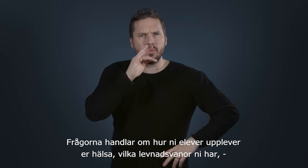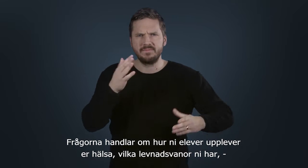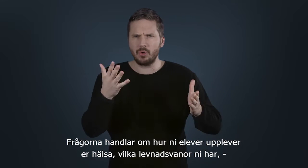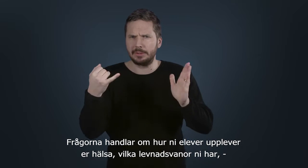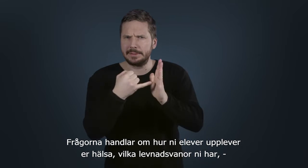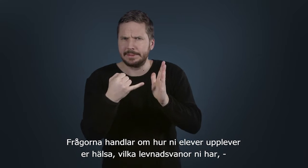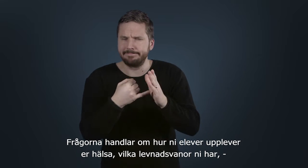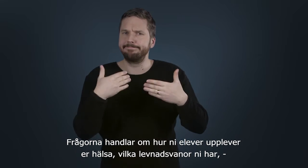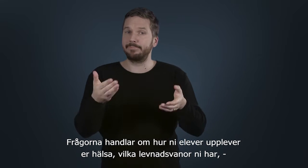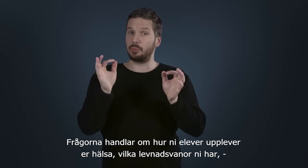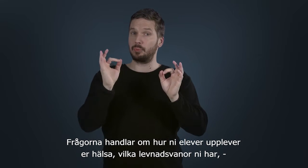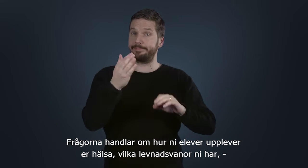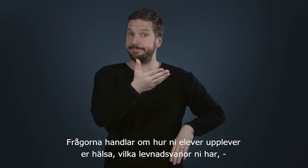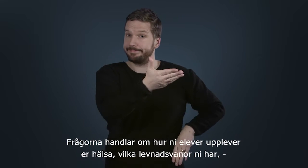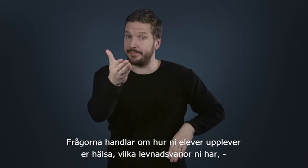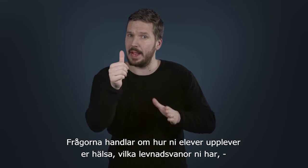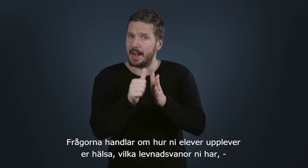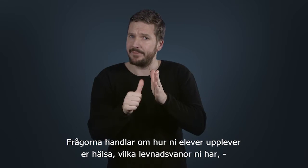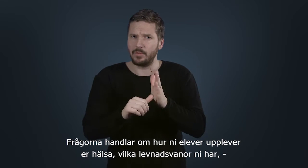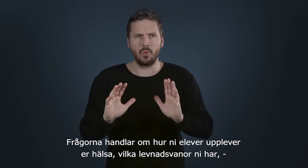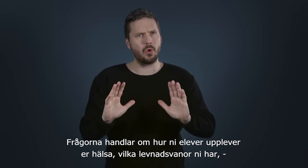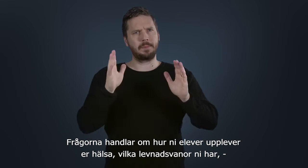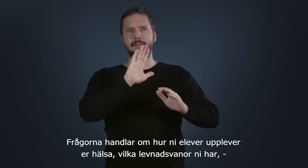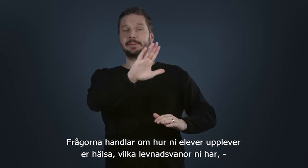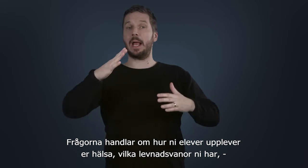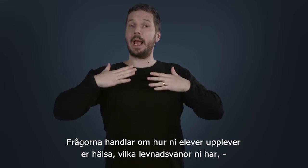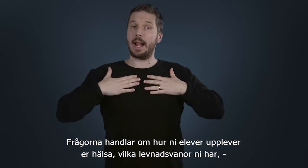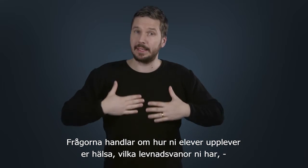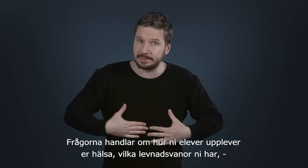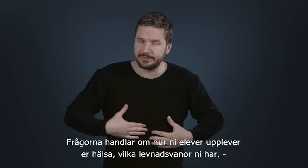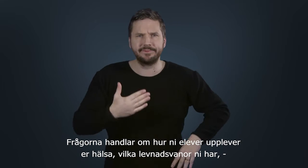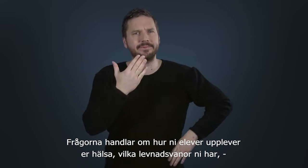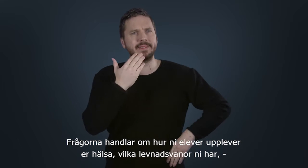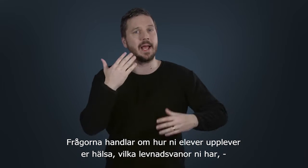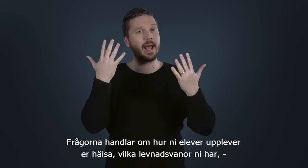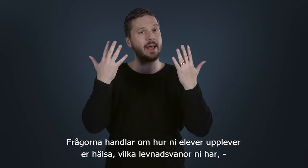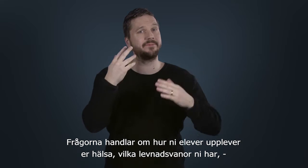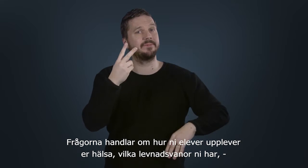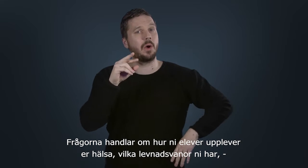Frågorna handlar om hur ni elever upplever er hälsa, vilka levnadsvanor ni har,